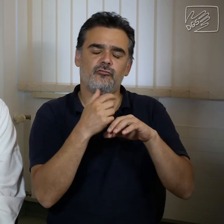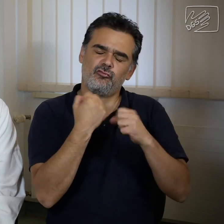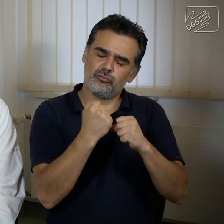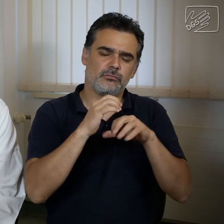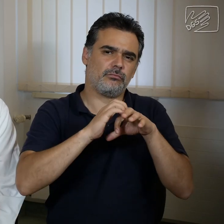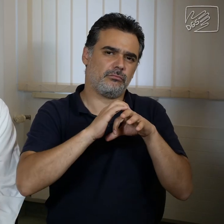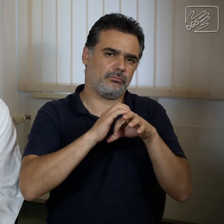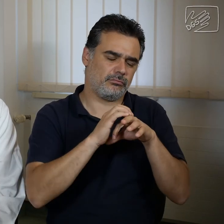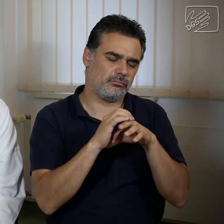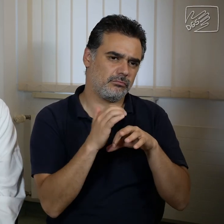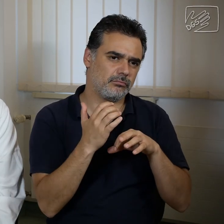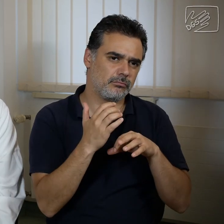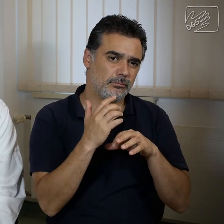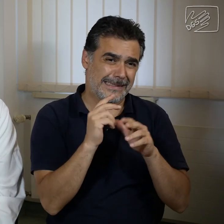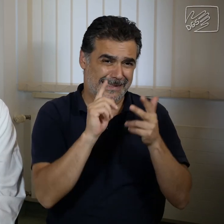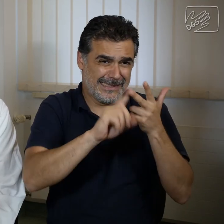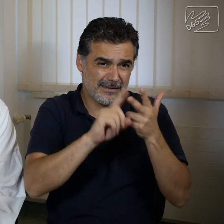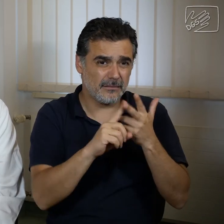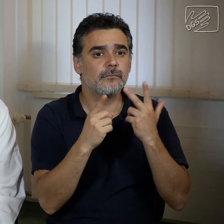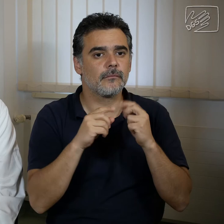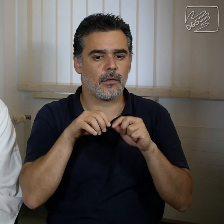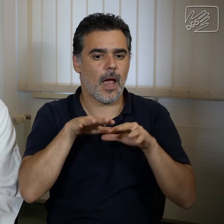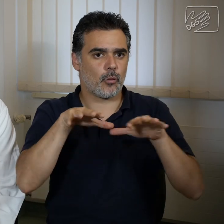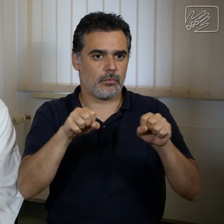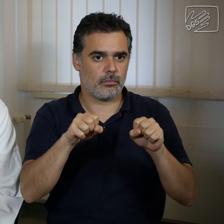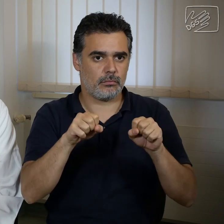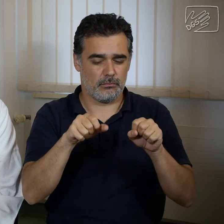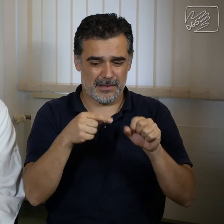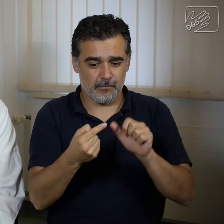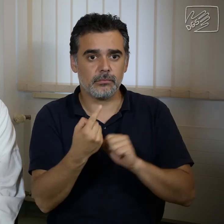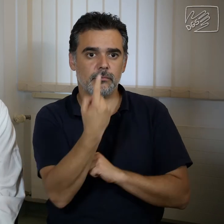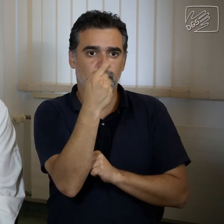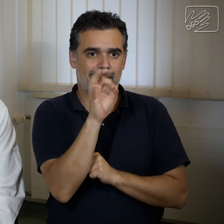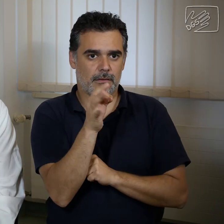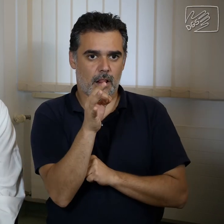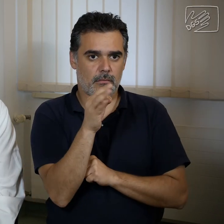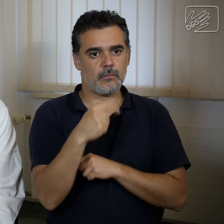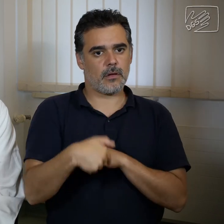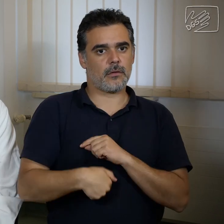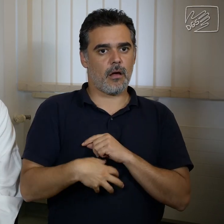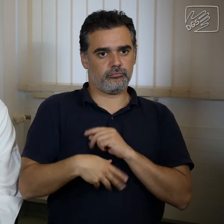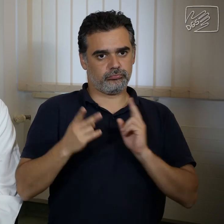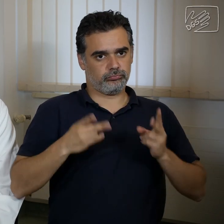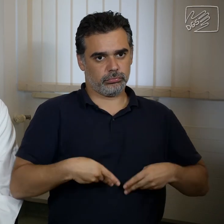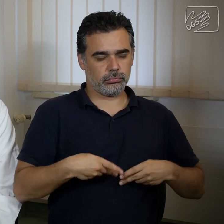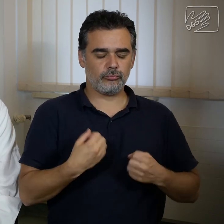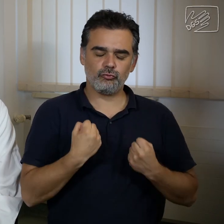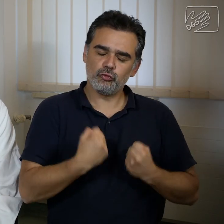Als drittes gibt es die Amöben. Das sind Einzeller, die im Darm sich aufhalten und zu starken Bauchschmerzen und Durchfällen führen